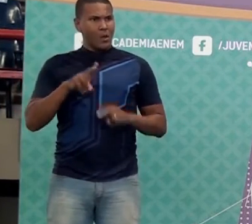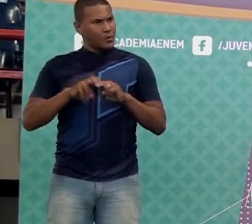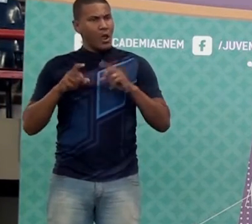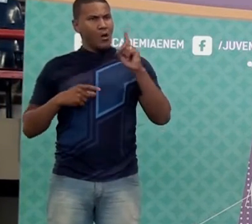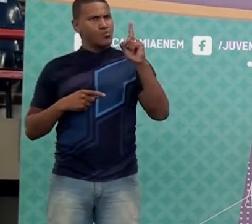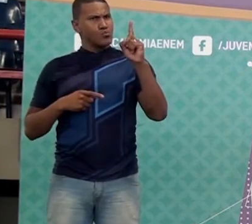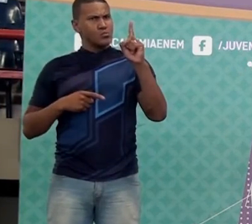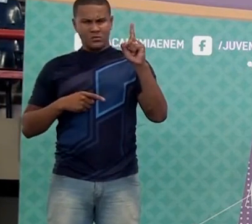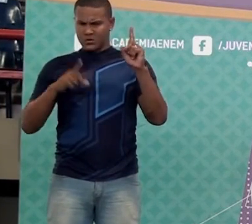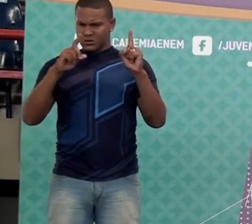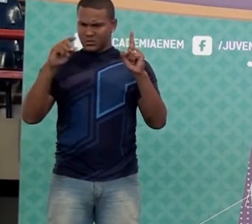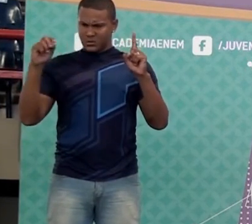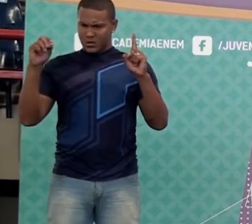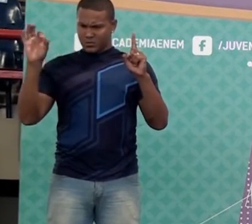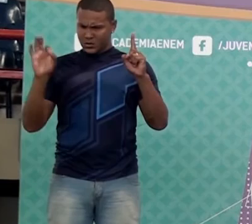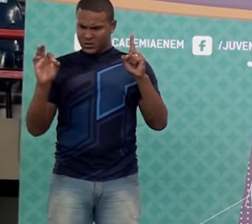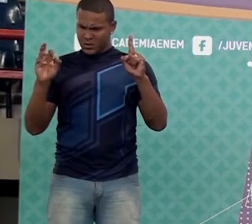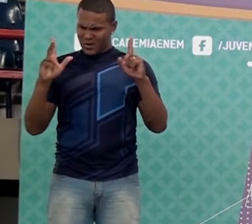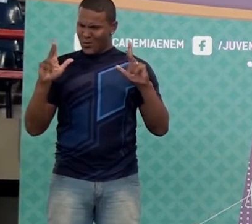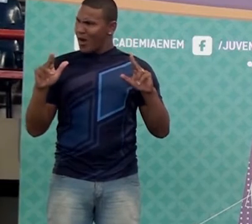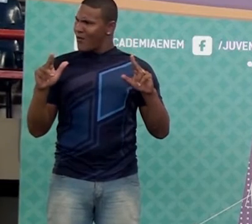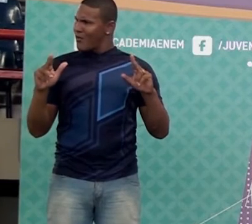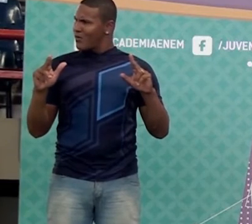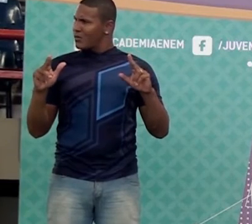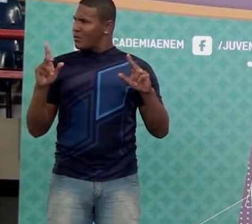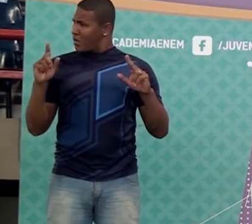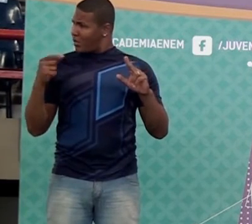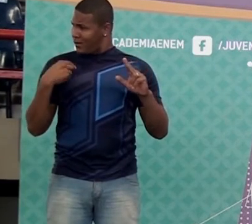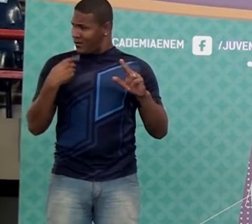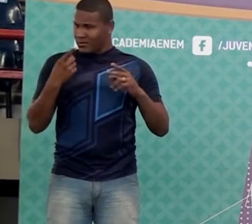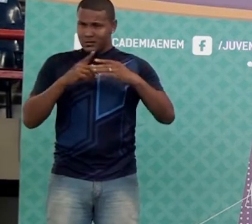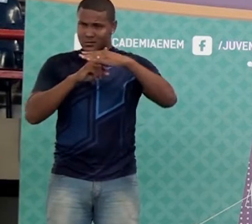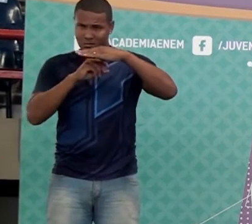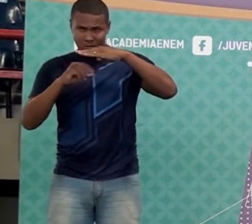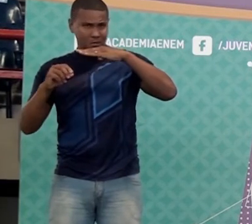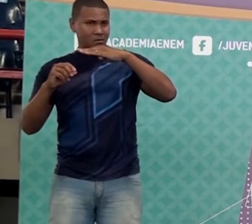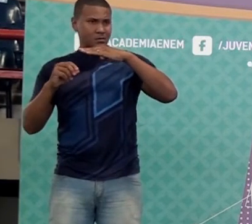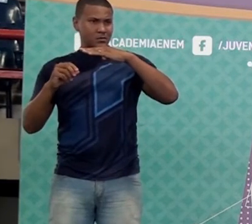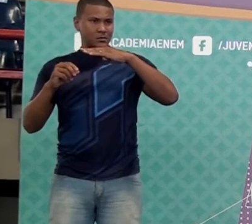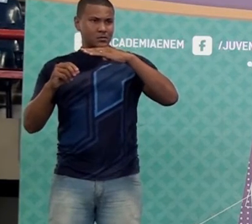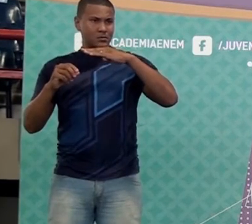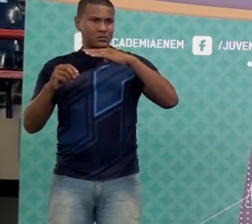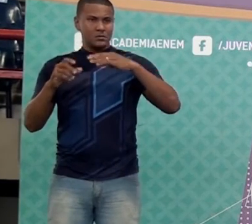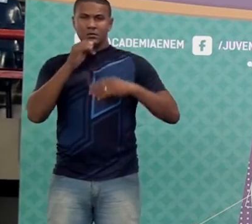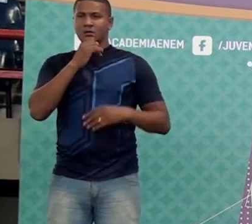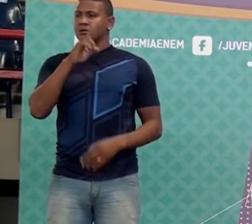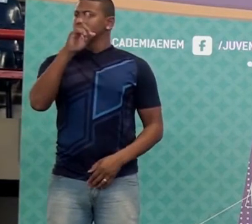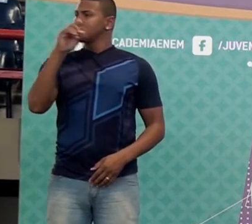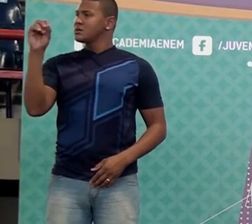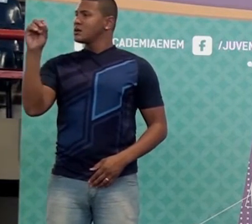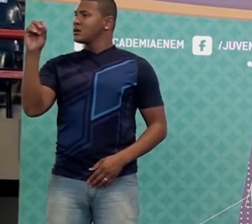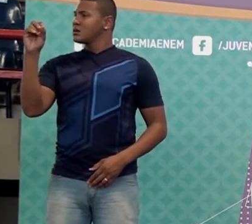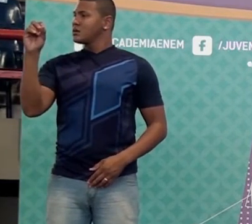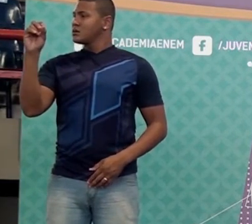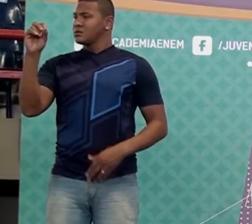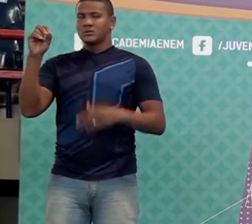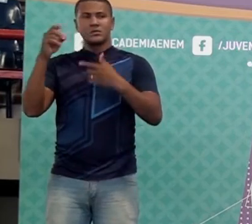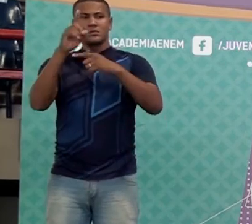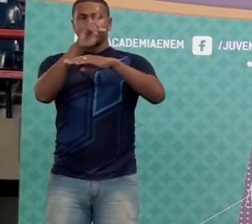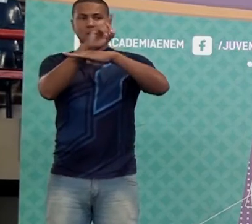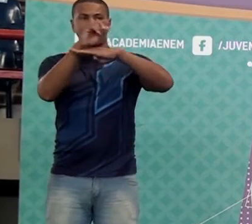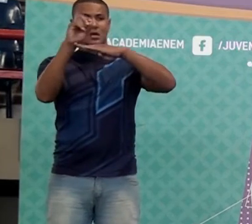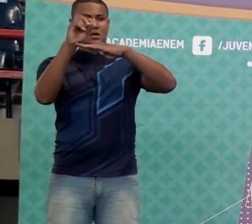Olha, ó. Cem por cento não é cem dividido por cem? Quanto é, galera? Cem dividido por cem? Um.